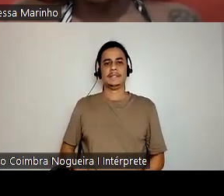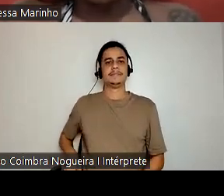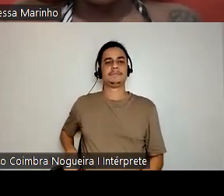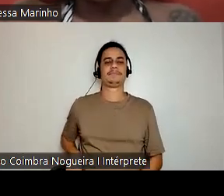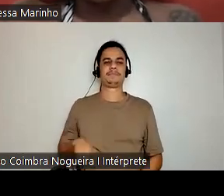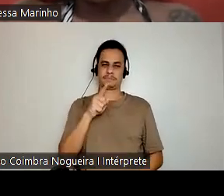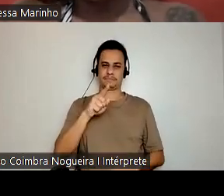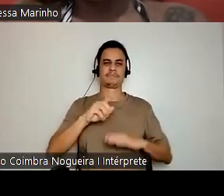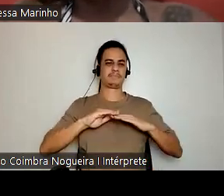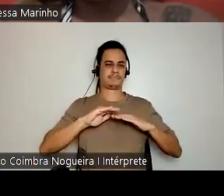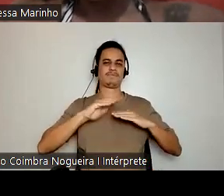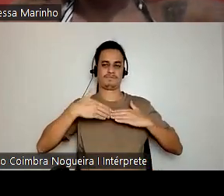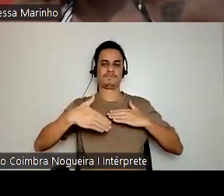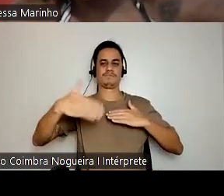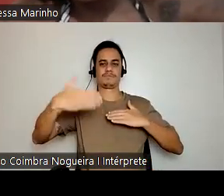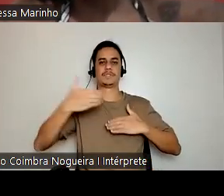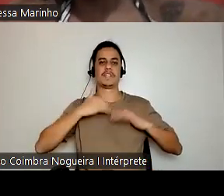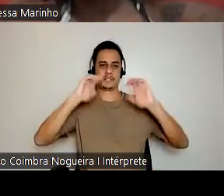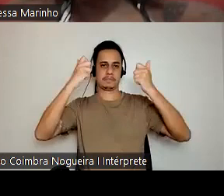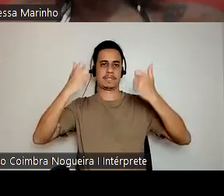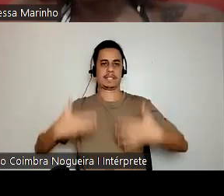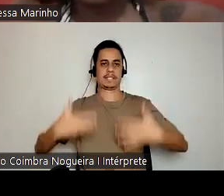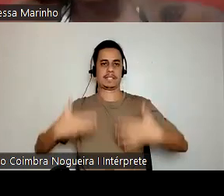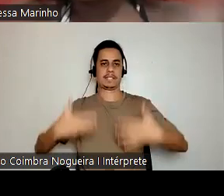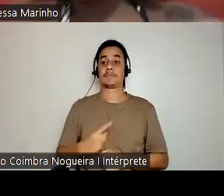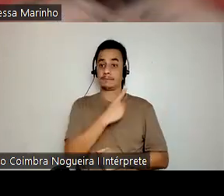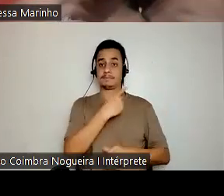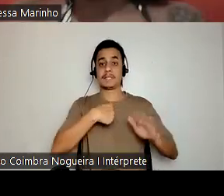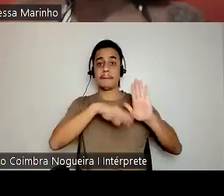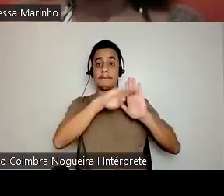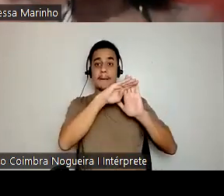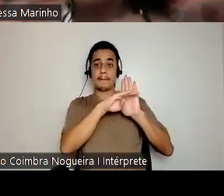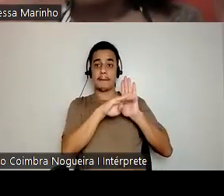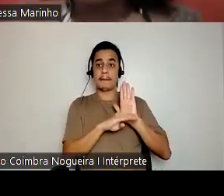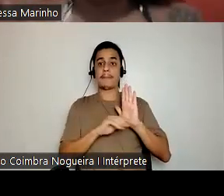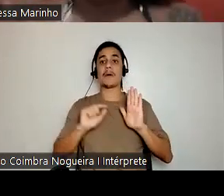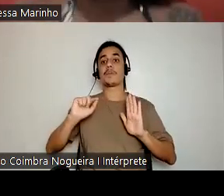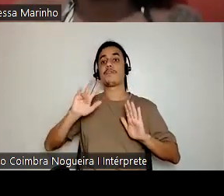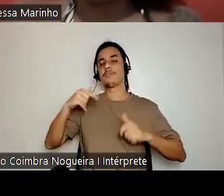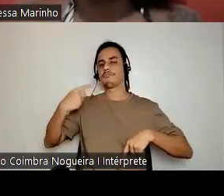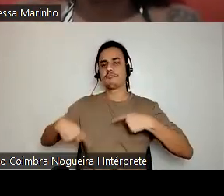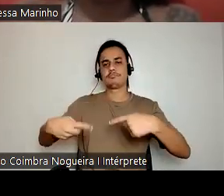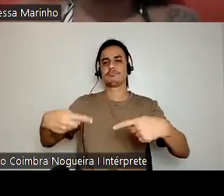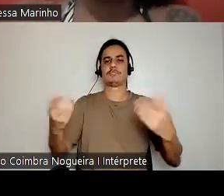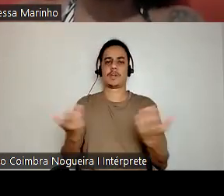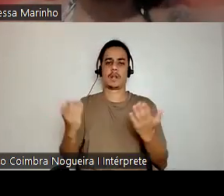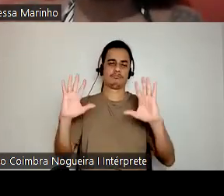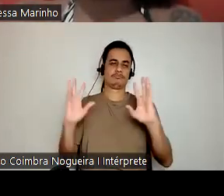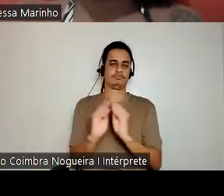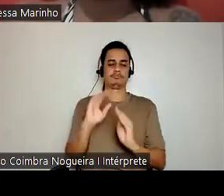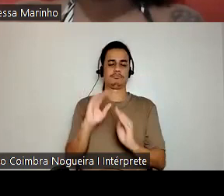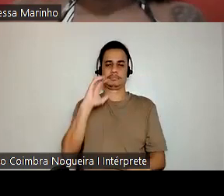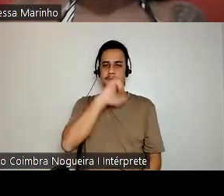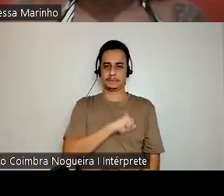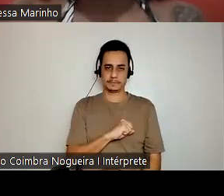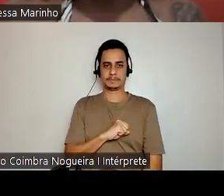inicial eu já fiz uma apresentação, isso aqui, na verdade, é um roteirinho do que a gente vai falar de forma pincelada, né? A ideia é tratar